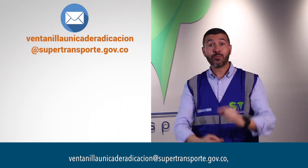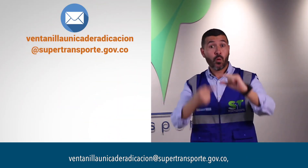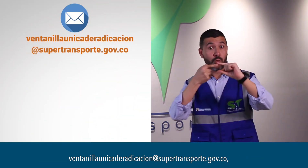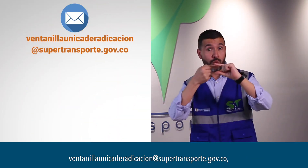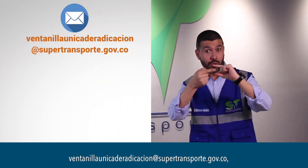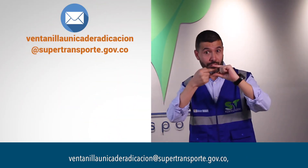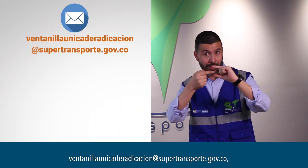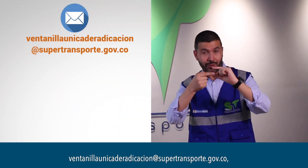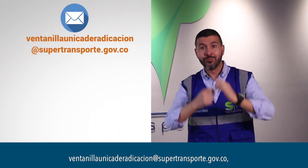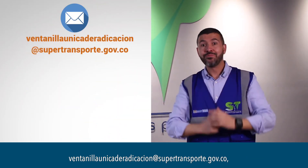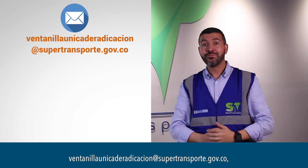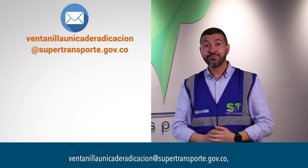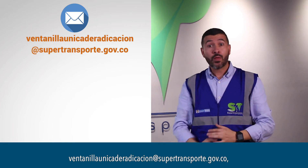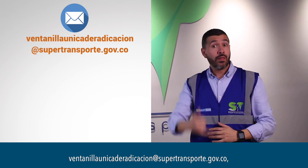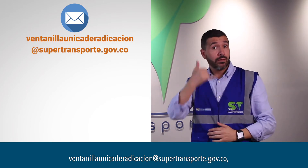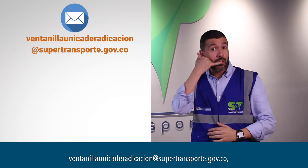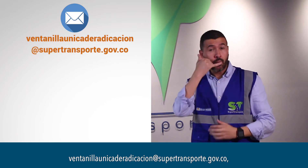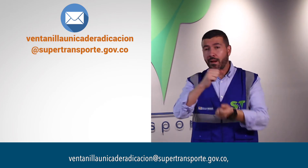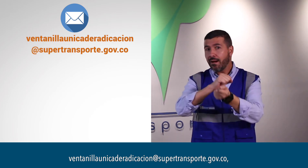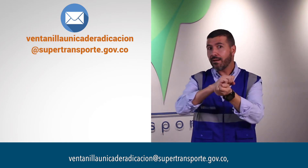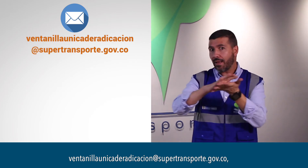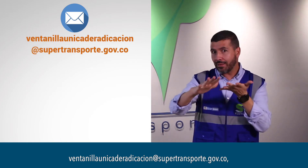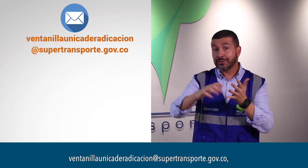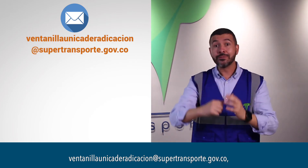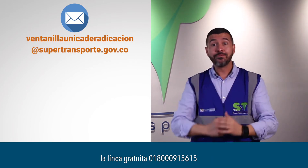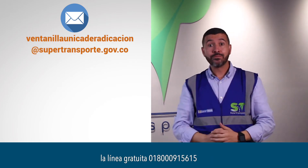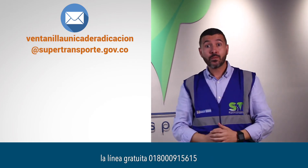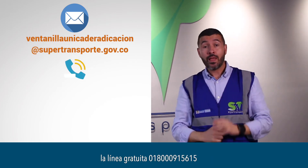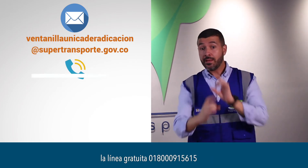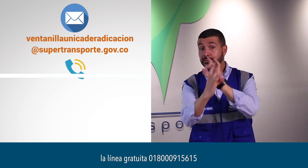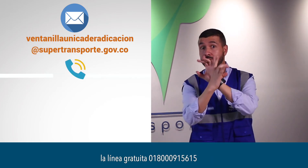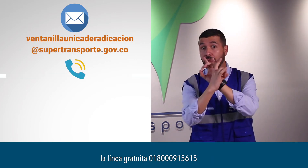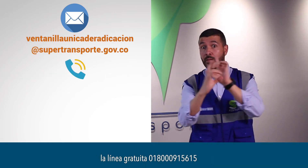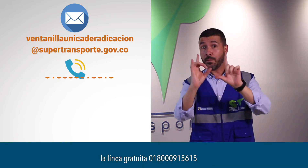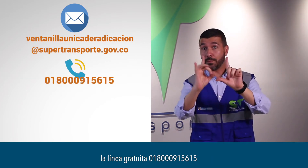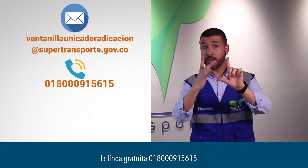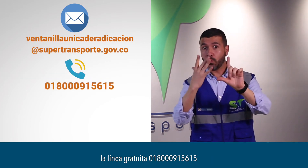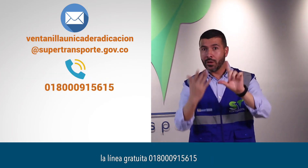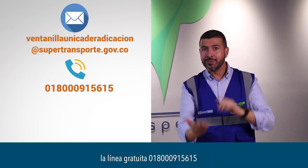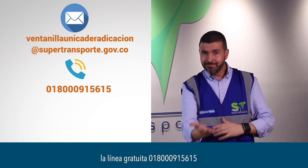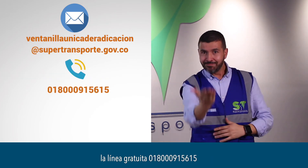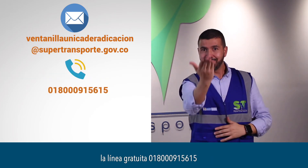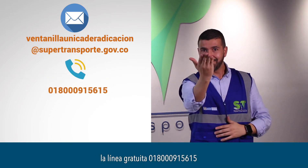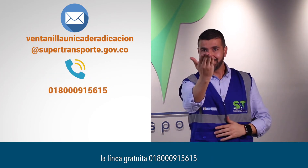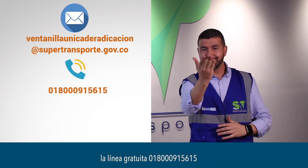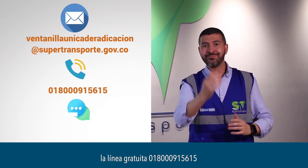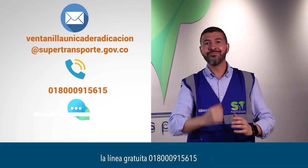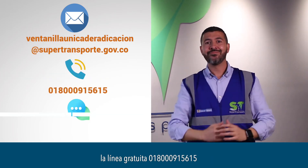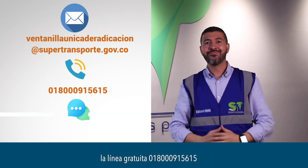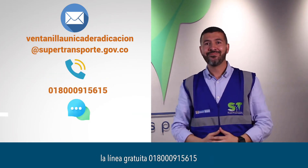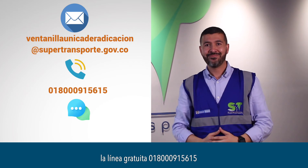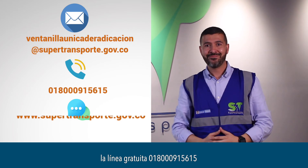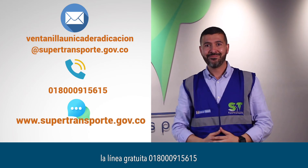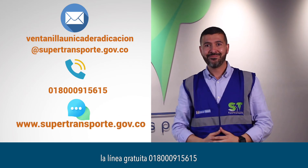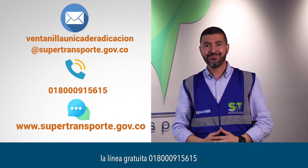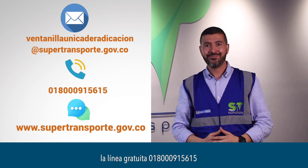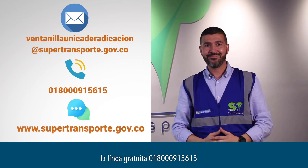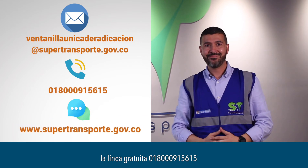arroba supertransporte.gob.co, la línea gratuita 018000 915615